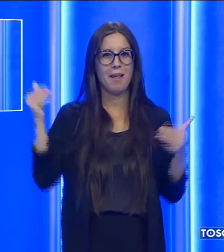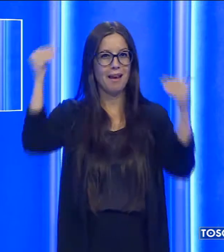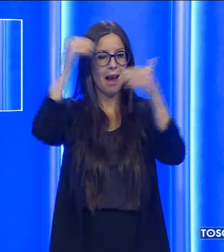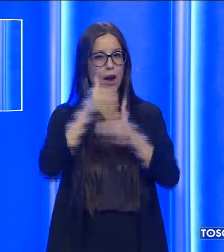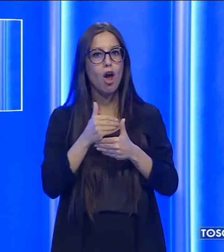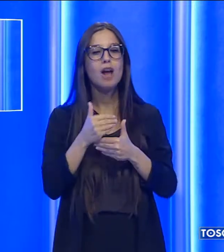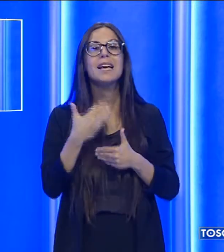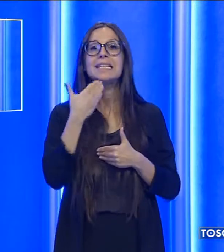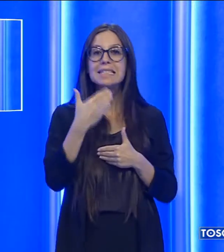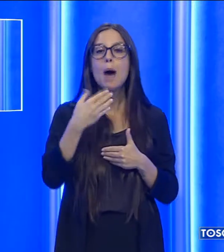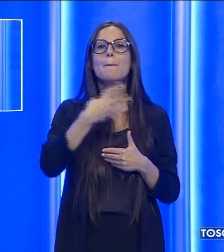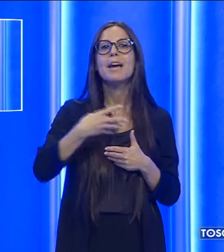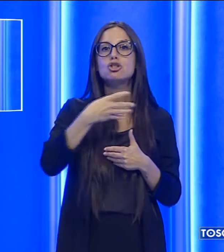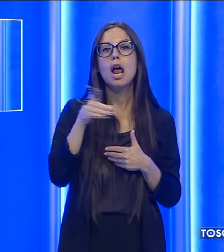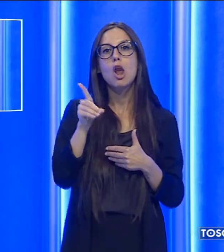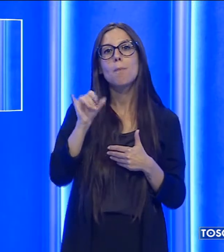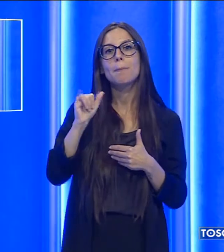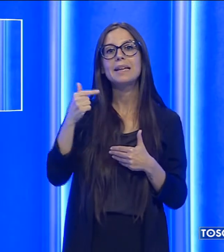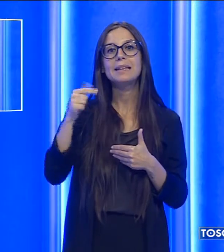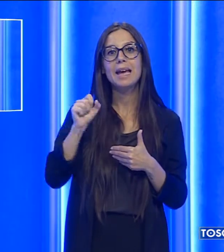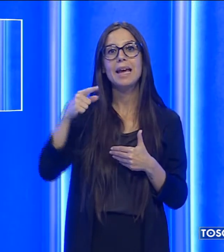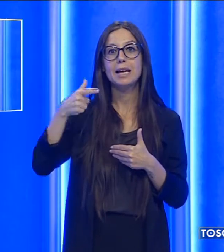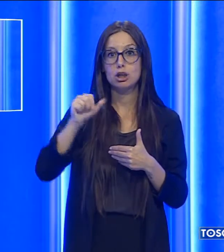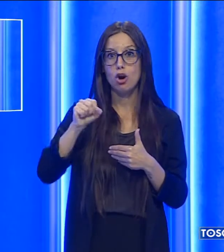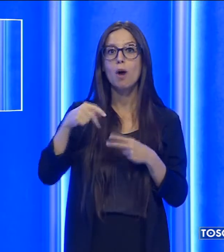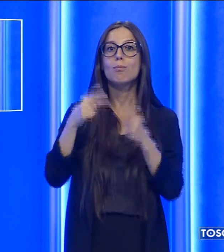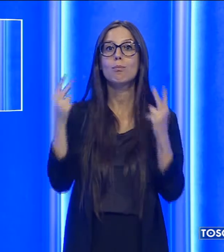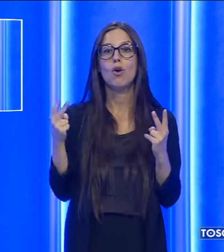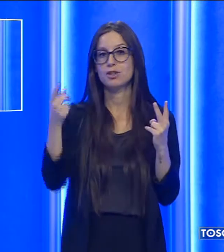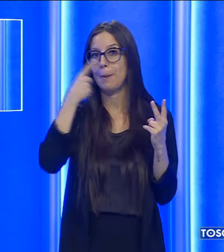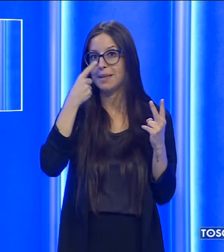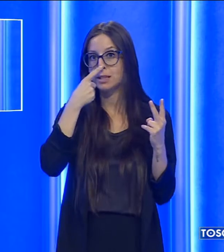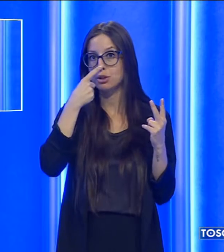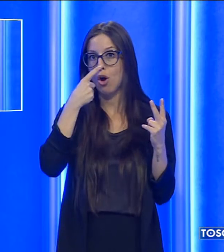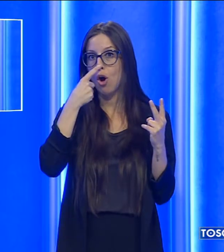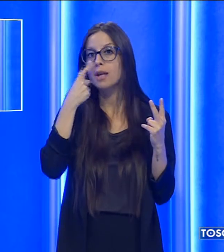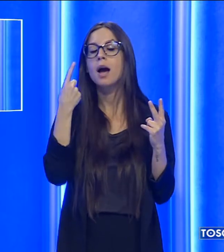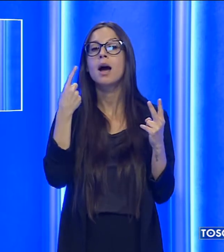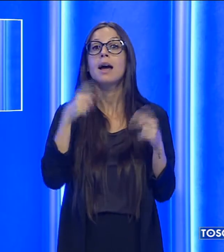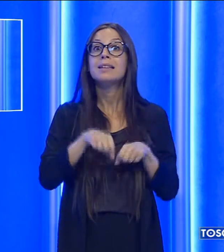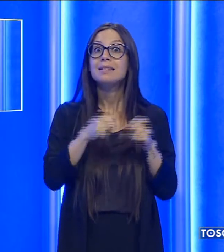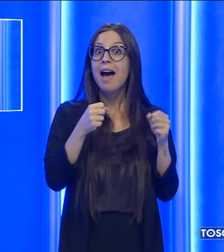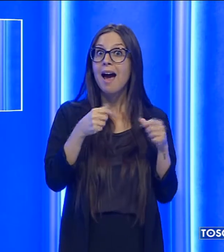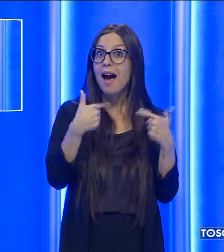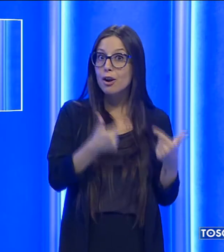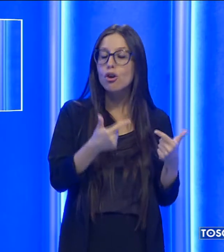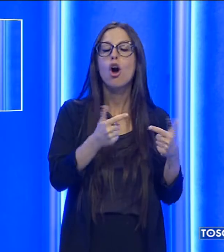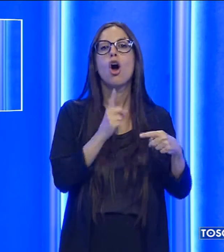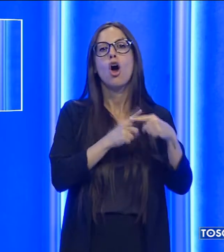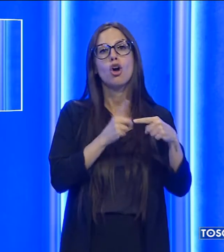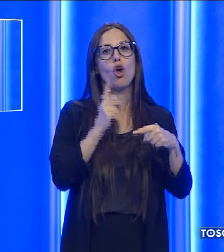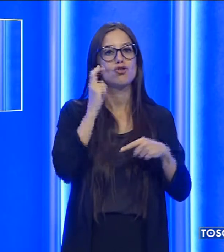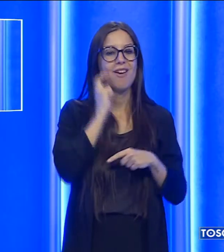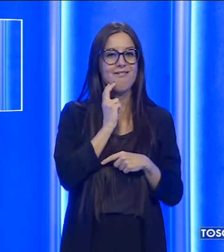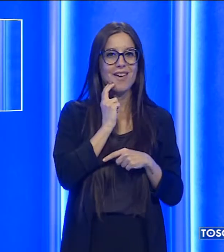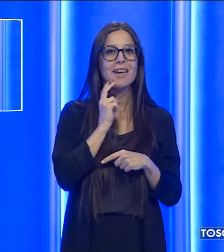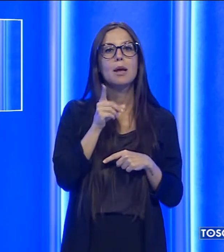Marcello Piteglio ai danni della Croce Verde di Prunetta. Sul caso indagano